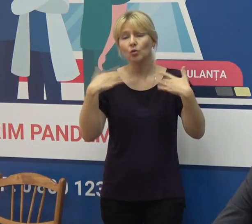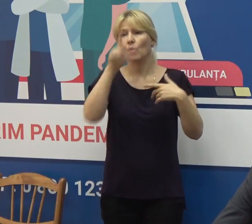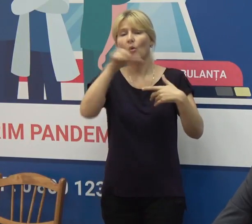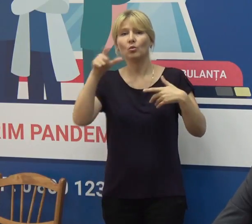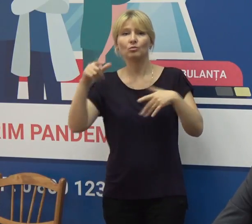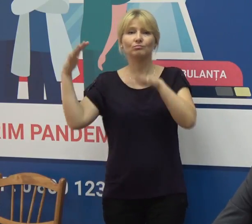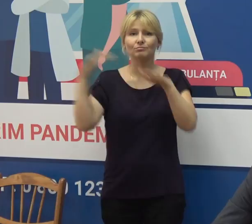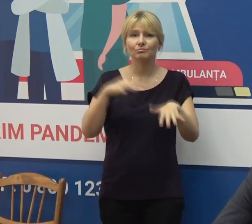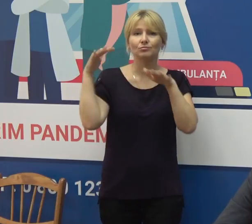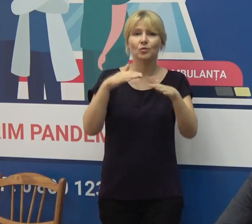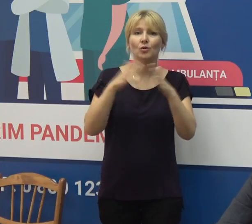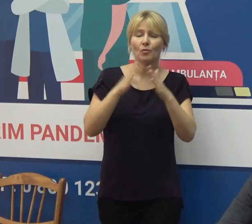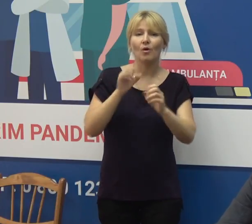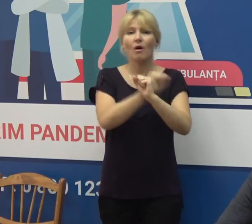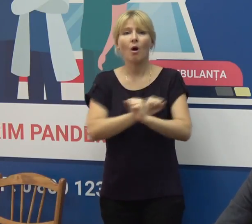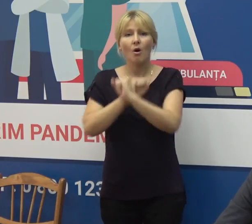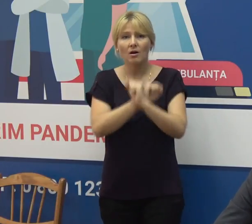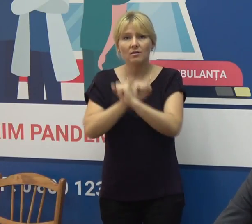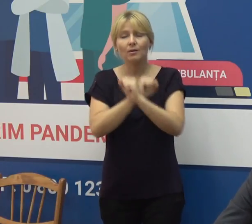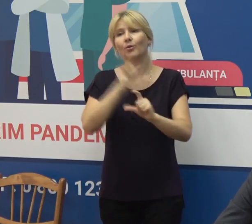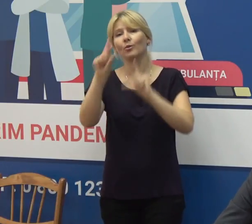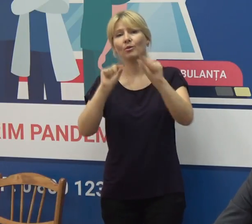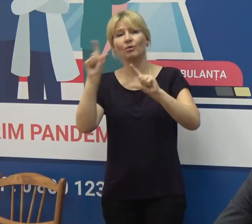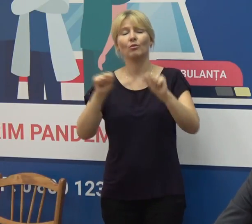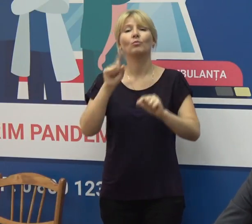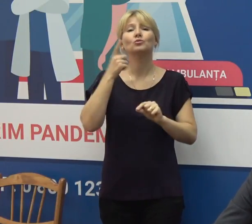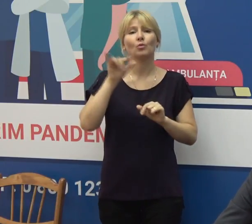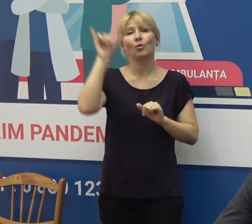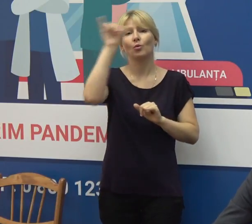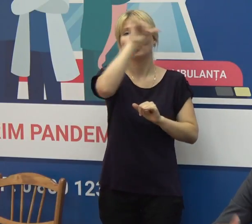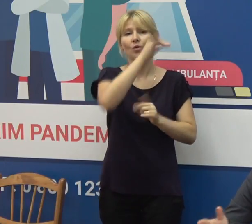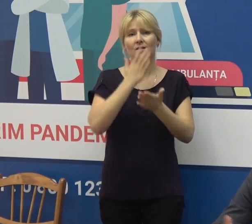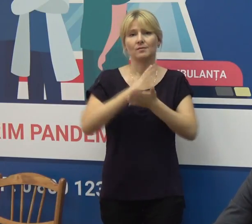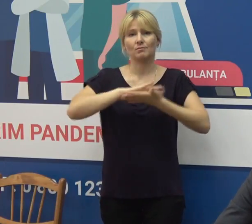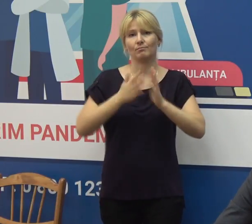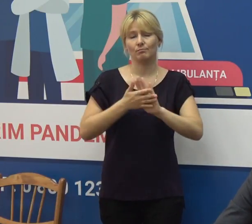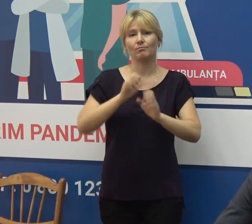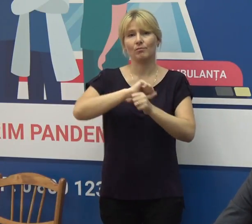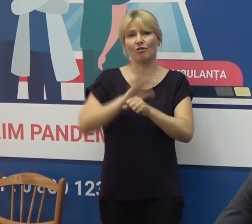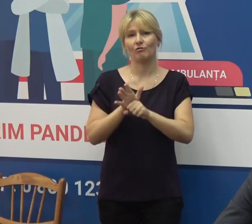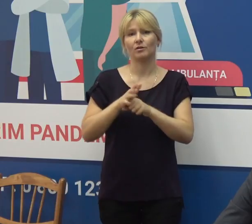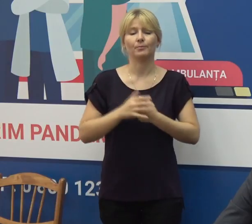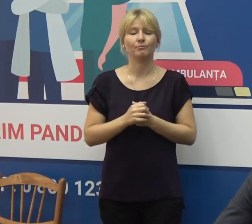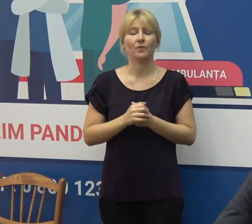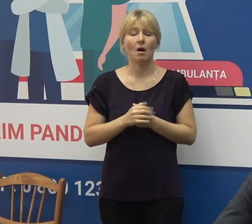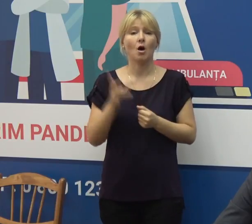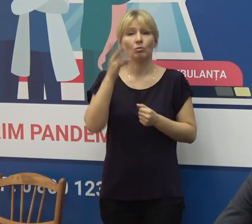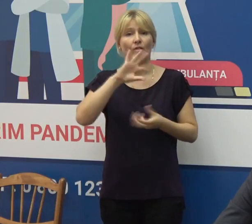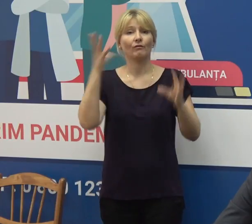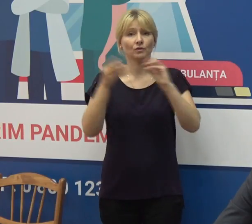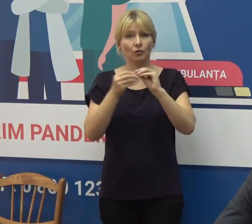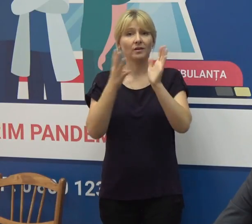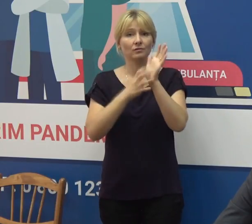interacționează cu oameni care vin din zone cu probleme epidemiologice reale. A de menționat că din totalul de cazuri, de